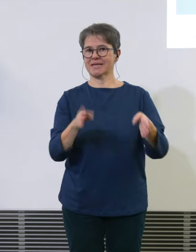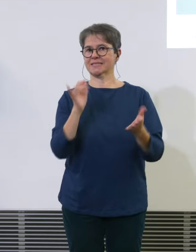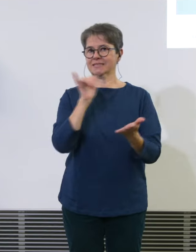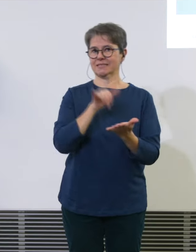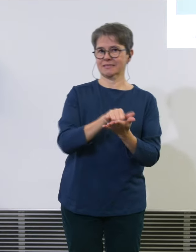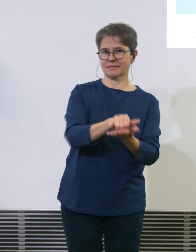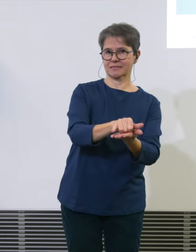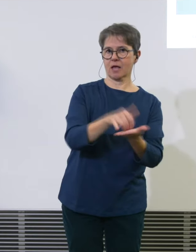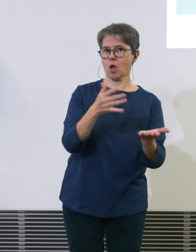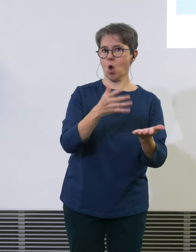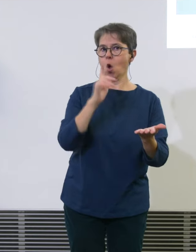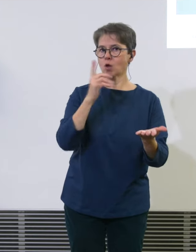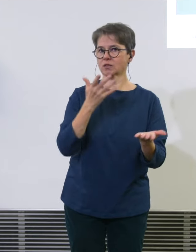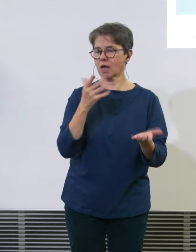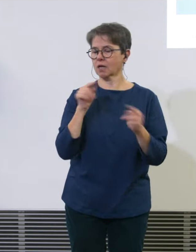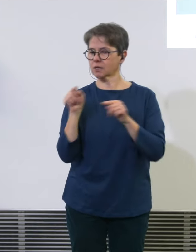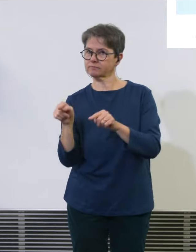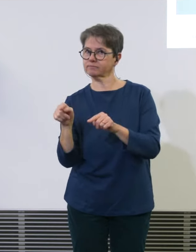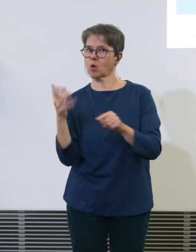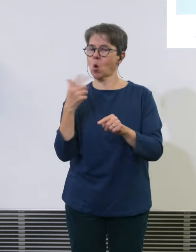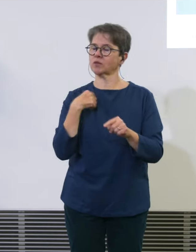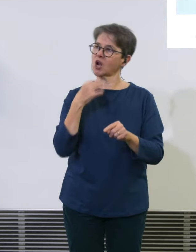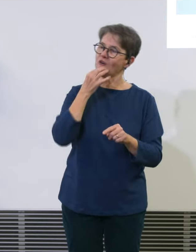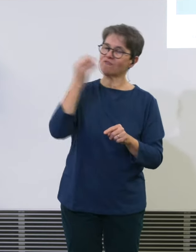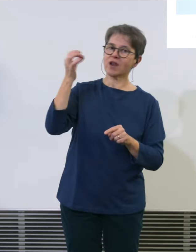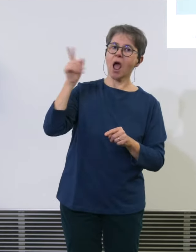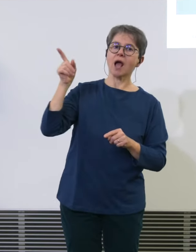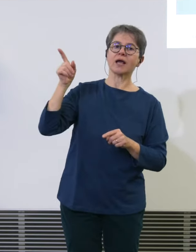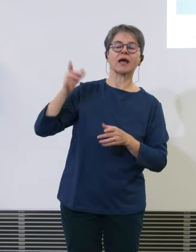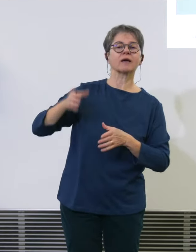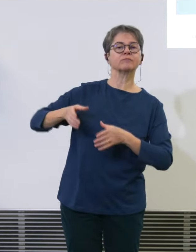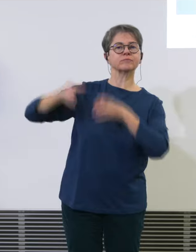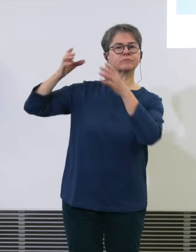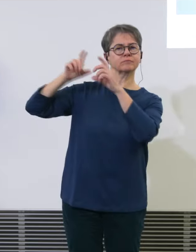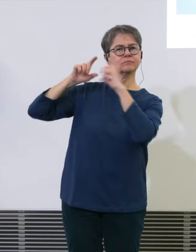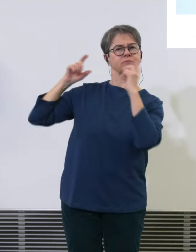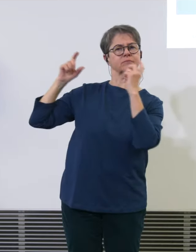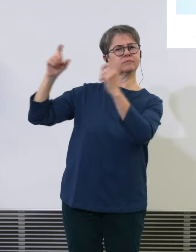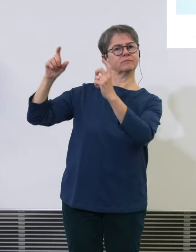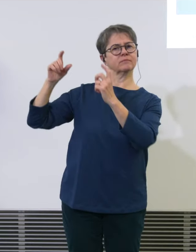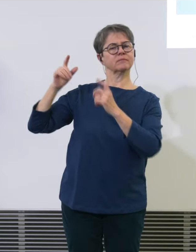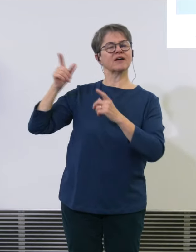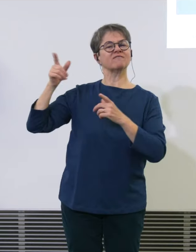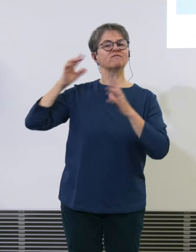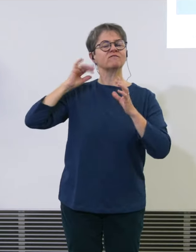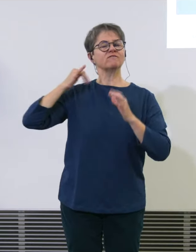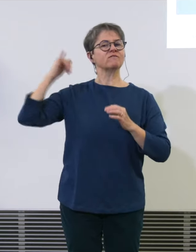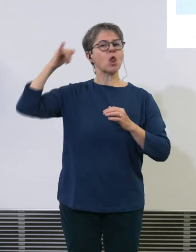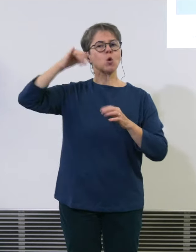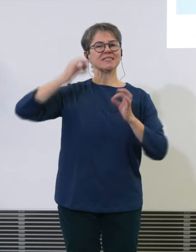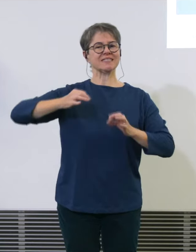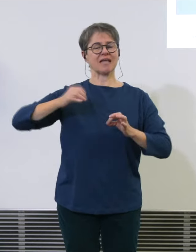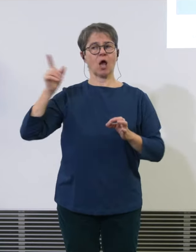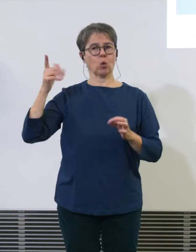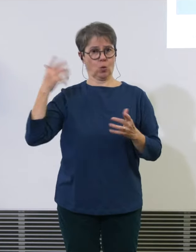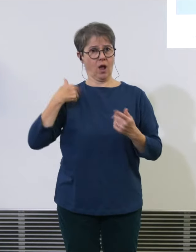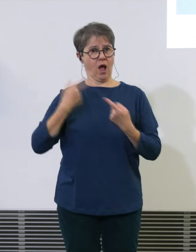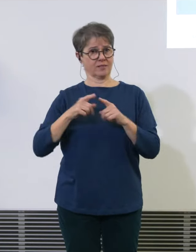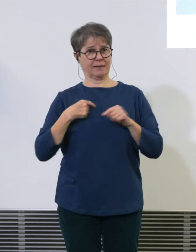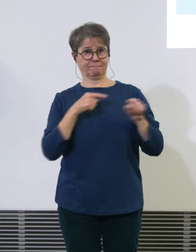Sicherungen eine Anfrage stellen ob wir nicht andere Pisten nutzen und je länger die Pisten sind desto mehr Flugzeuge